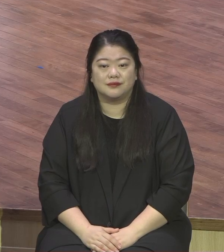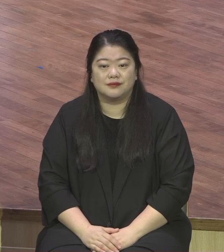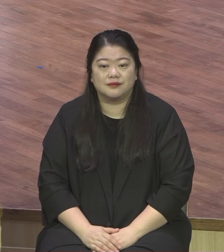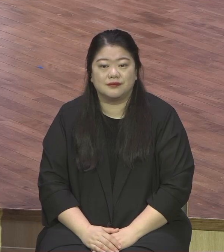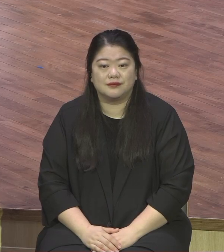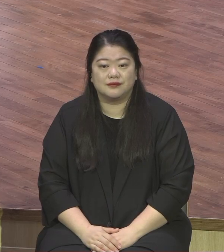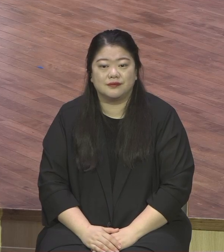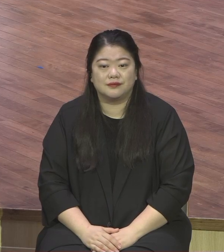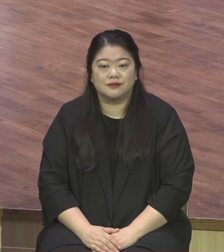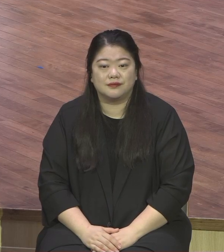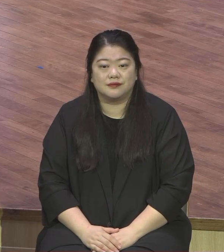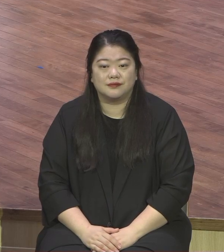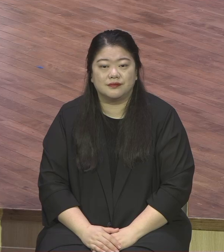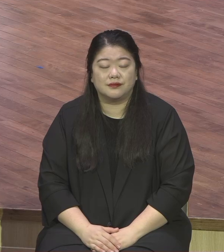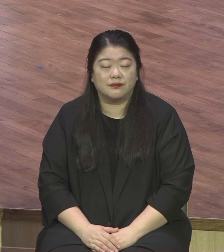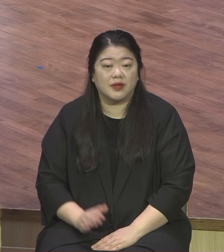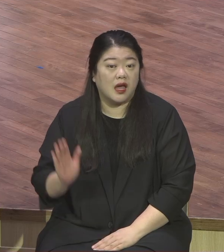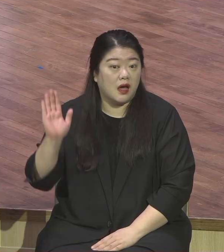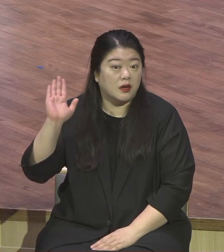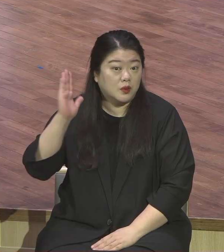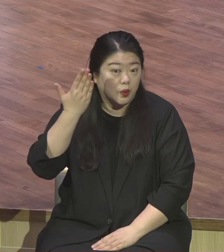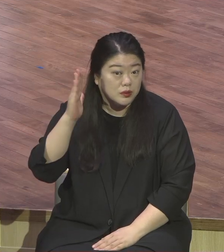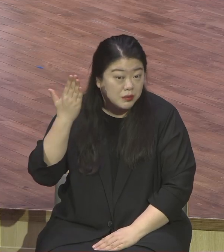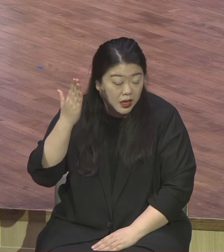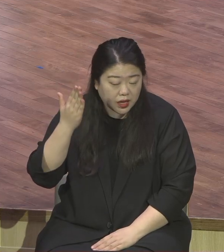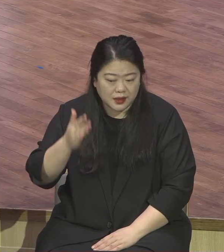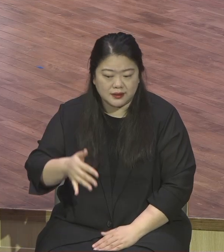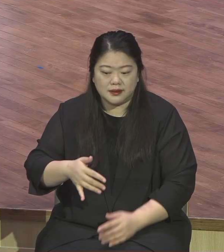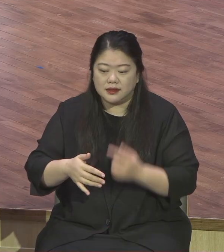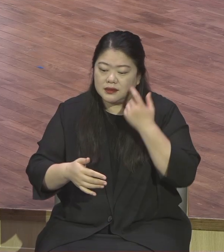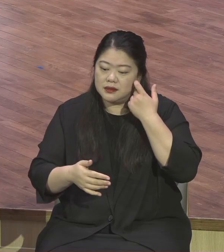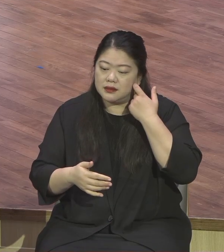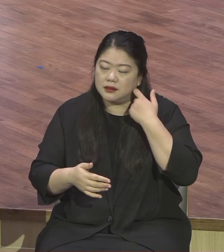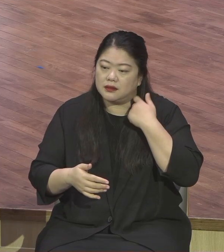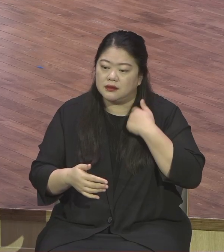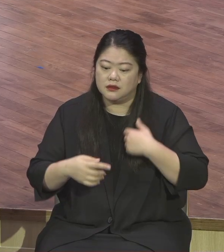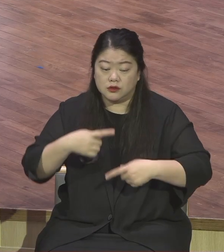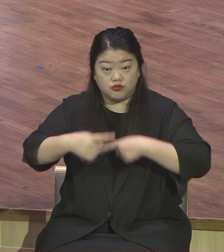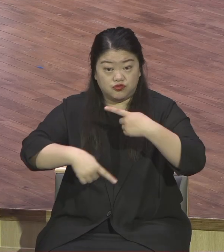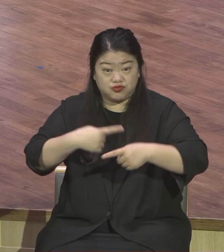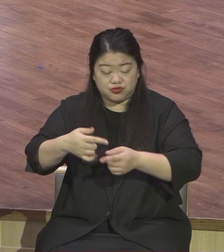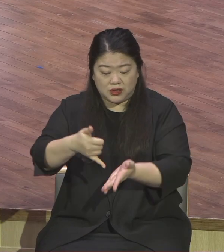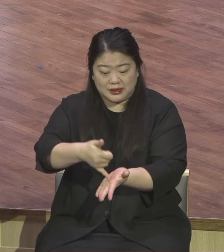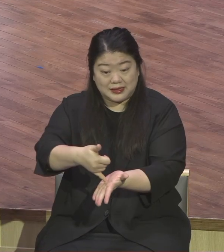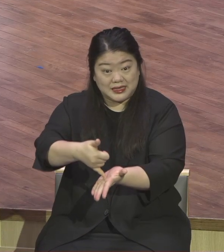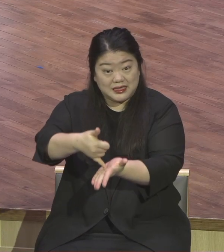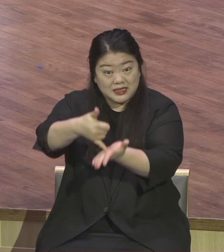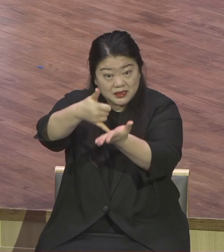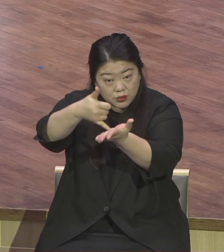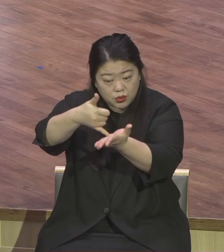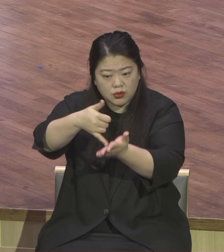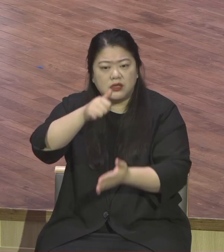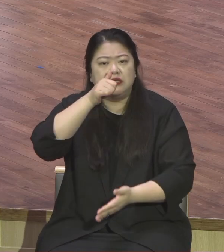서로 존중하면서 말하지 무시하는 말을 안 하죠. 사역할 때만 오늘 사단의 공격이에요.